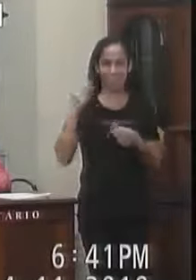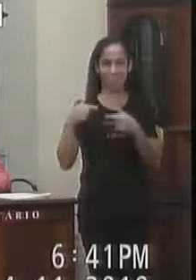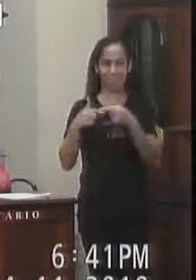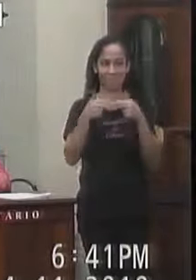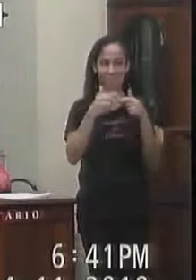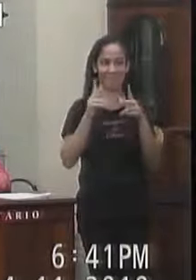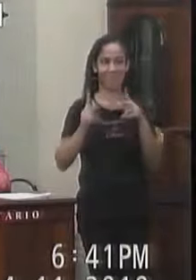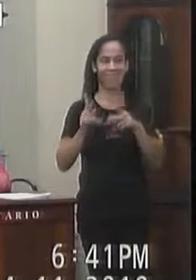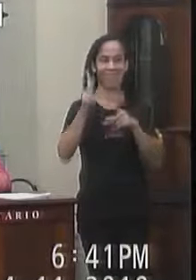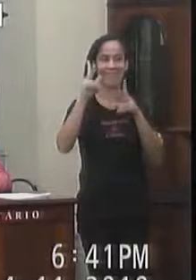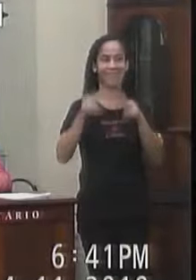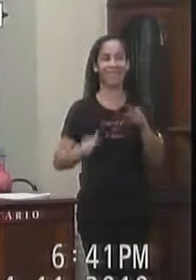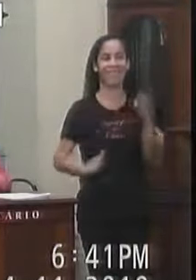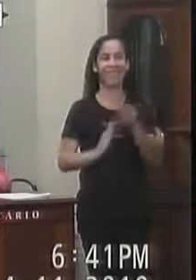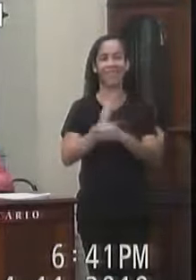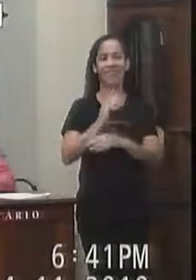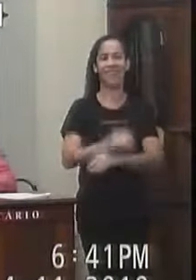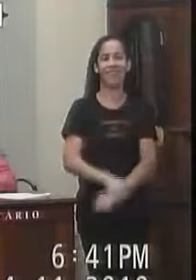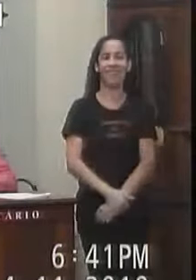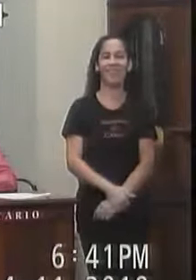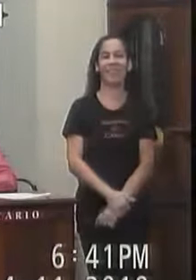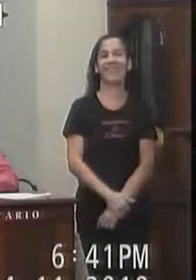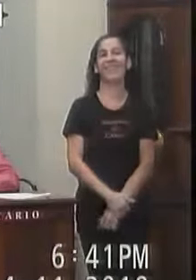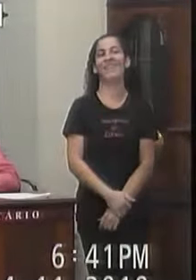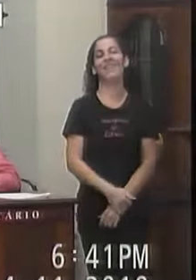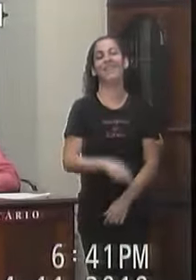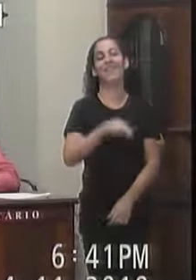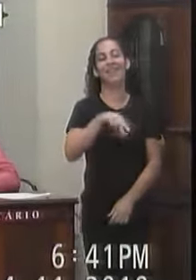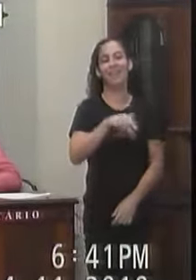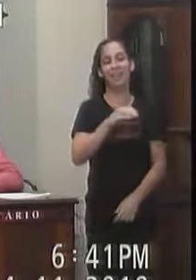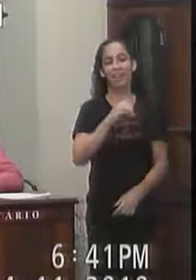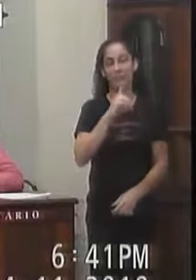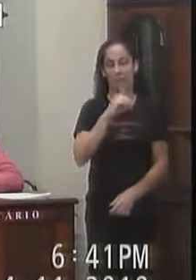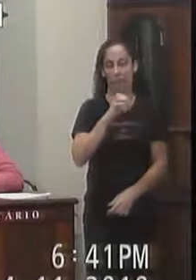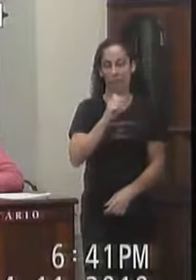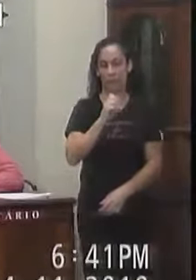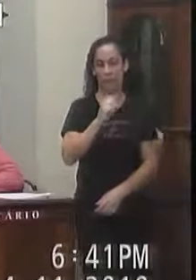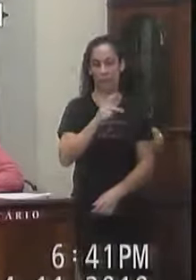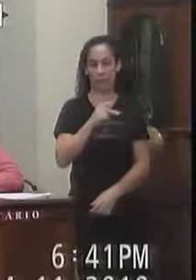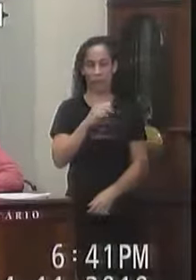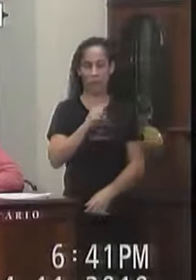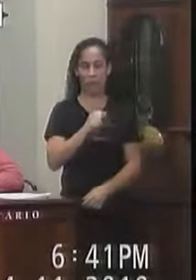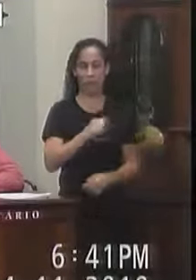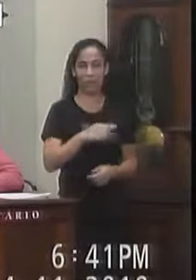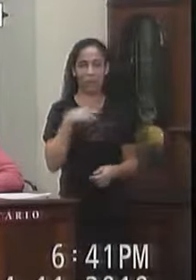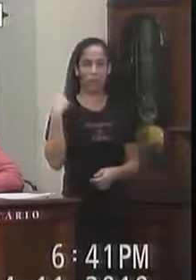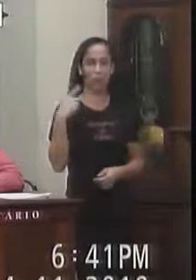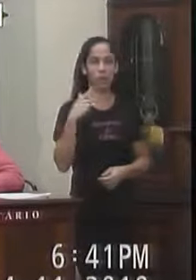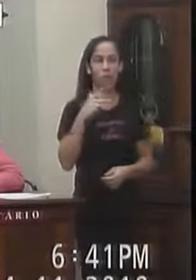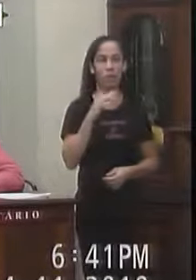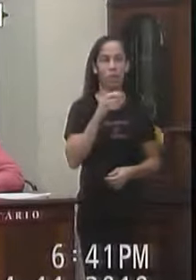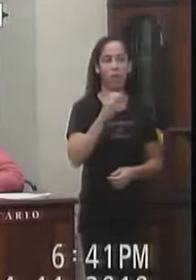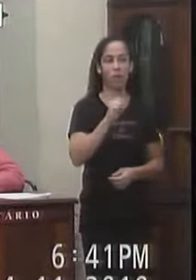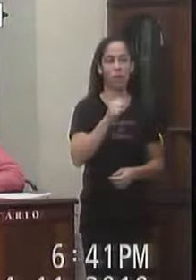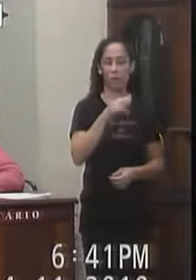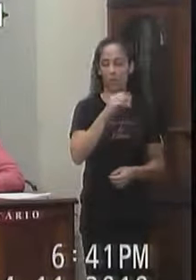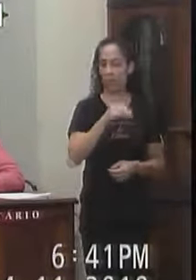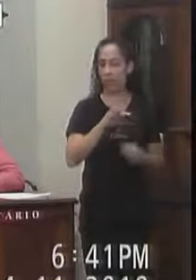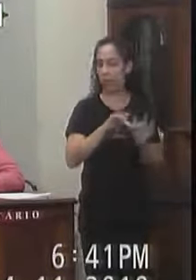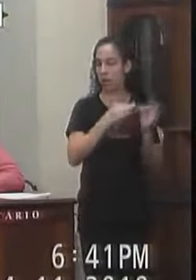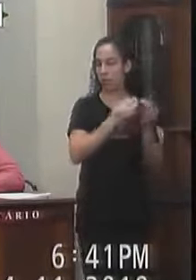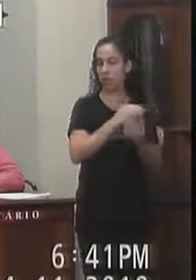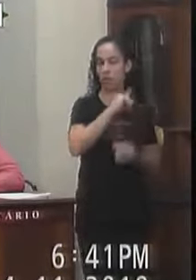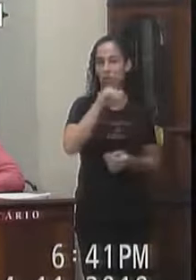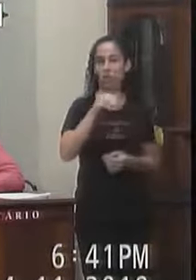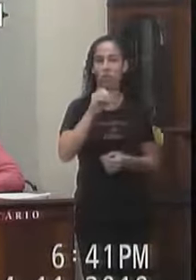Permaneça como estão Aprovado Moção de pesar Do vereador Saulo Correia A família A do senhor